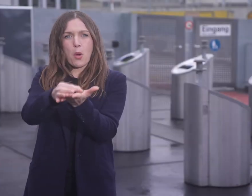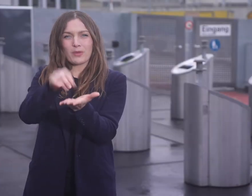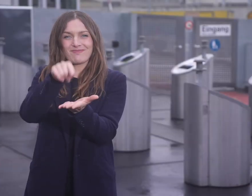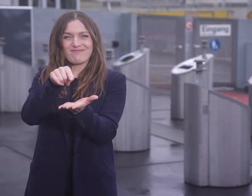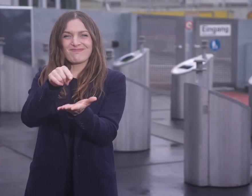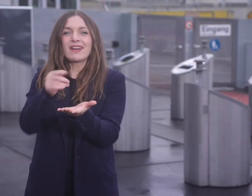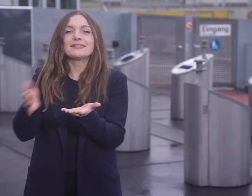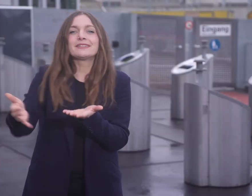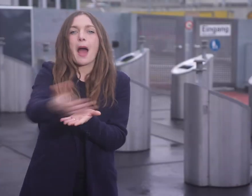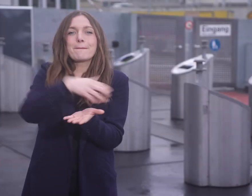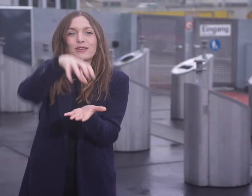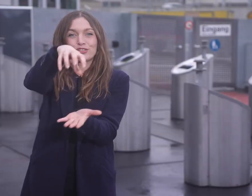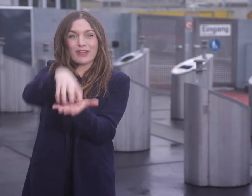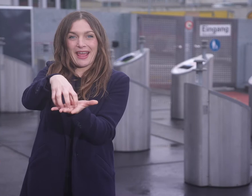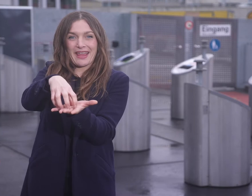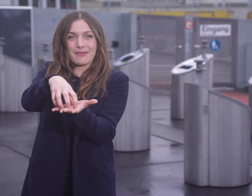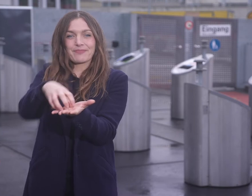Abfall an einer Sammelstelle abgeben